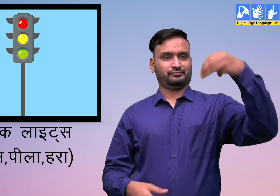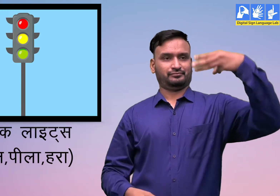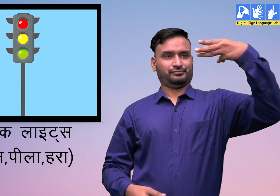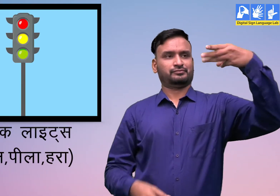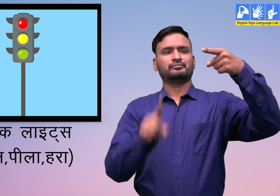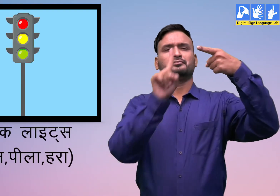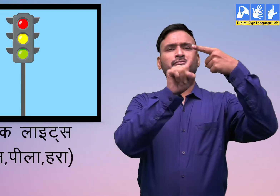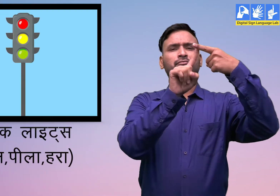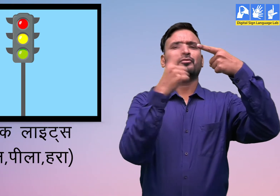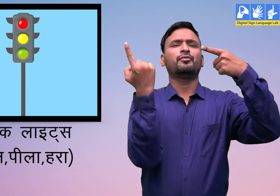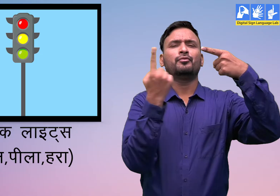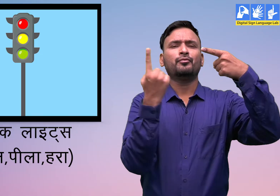ट्रैफिक लाइट्स